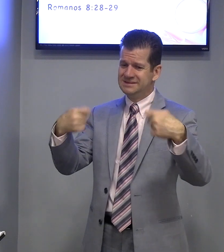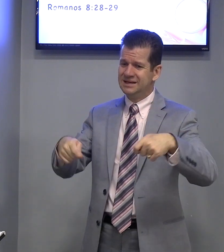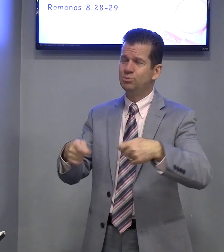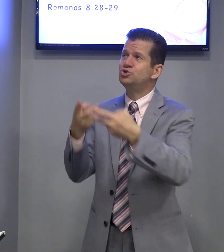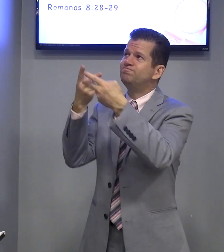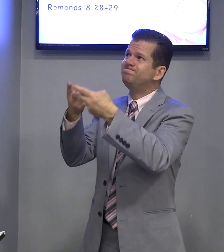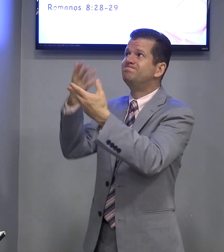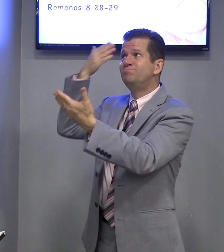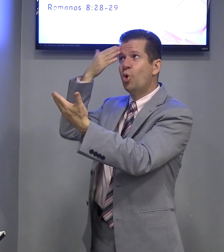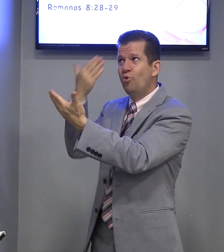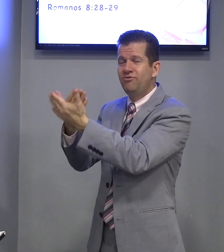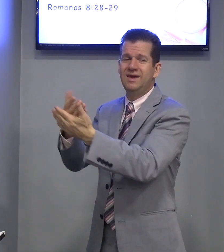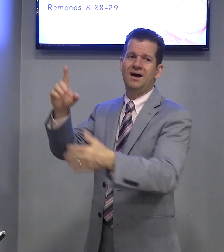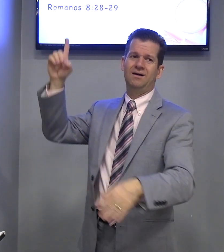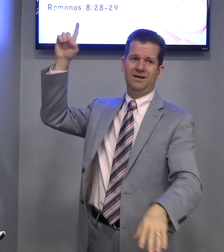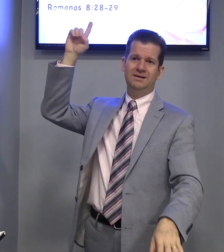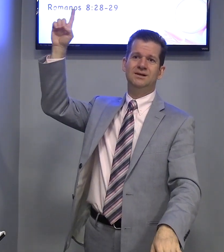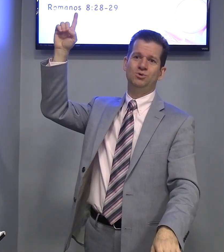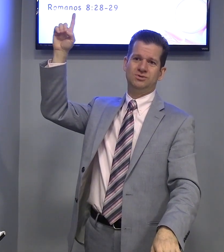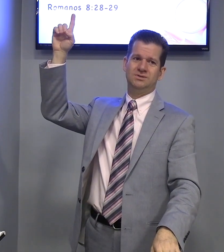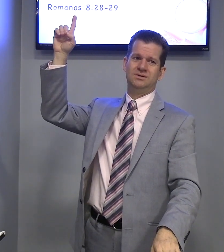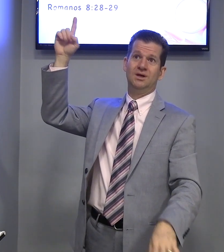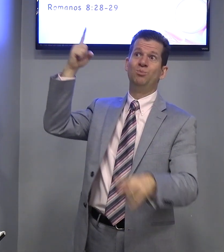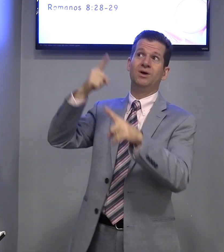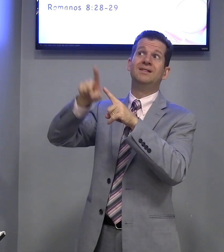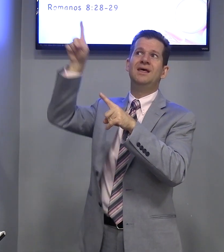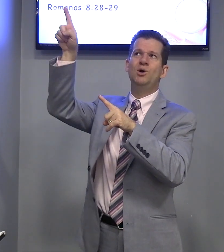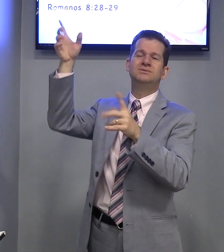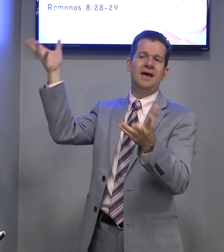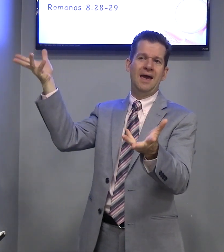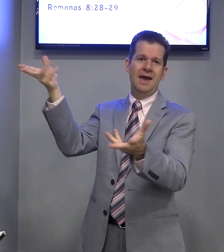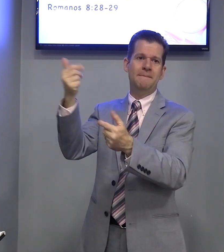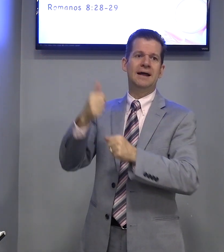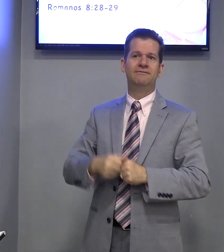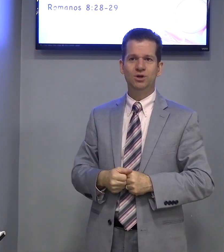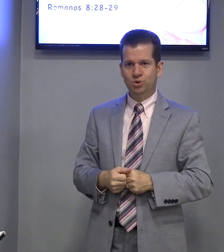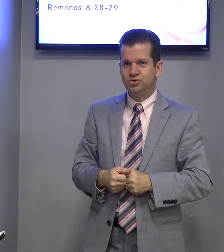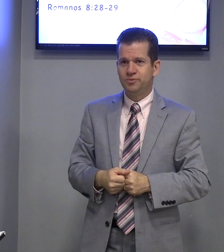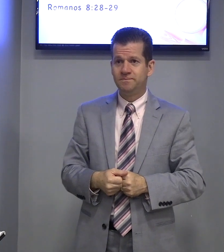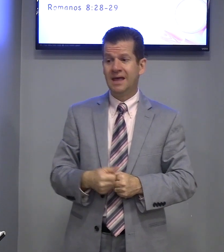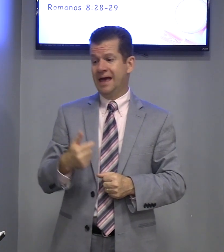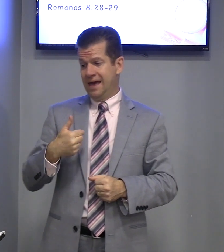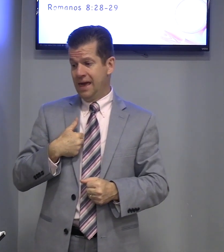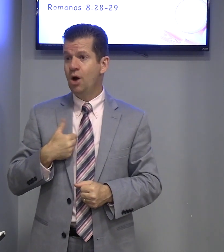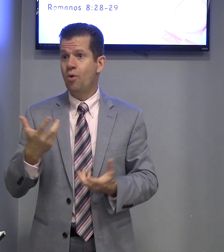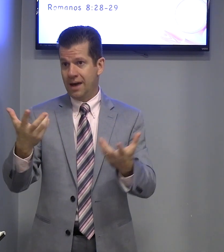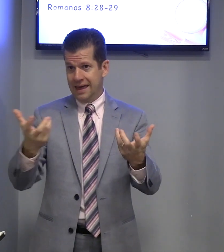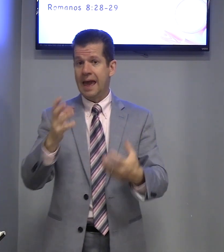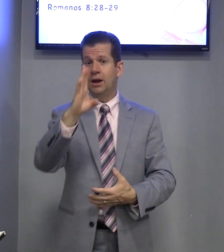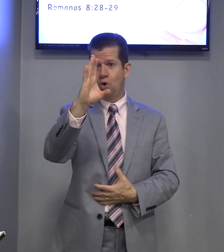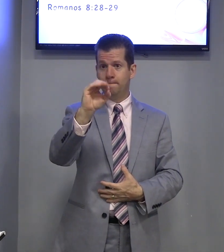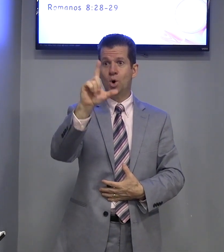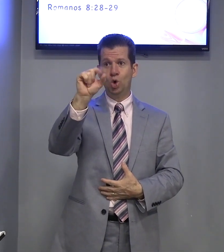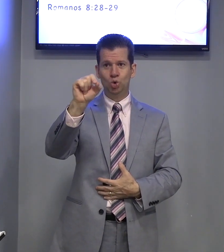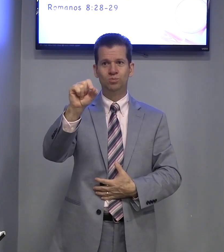precisamos confiar em Deus. Porque Deus é maravilhoso. Eu quero bolo.